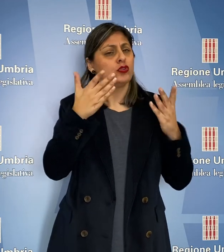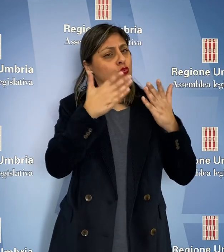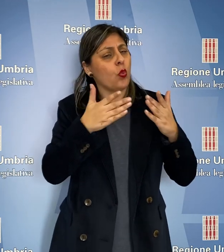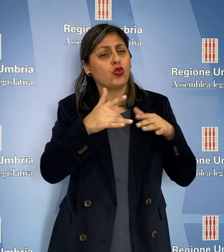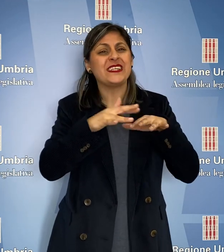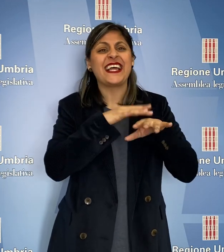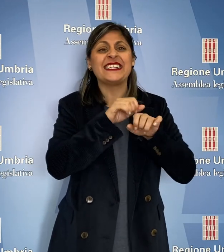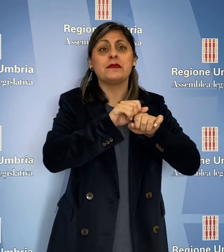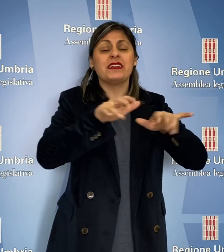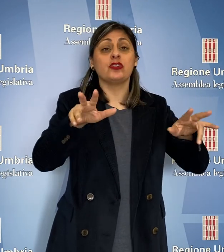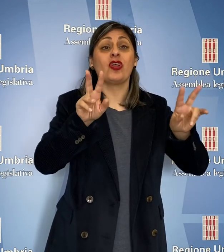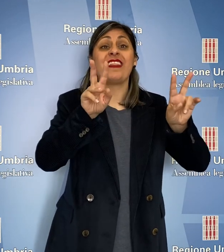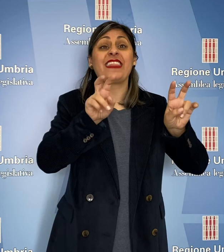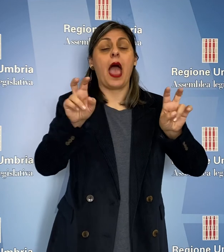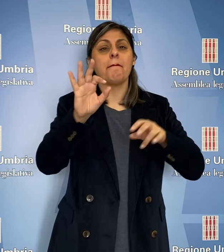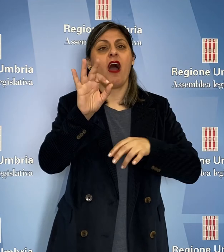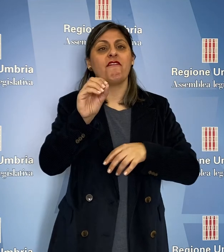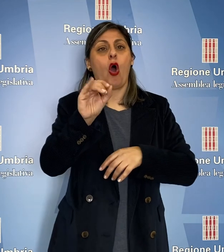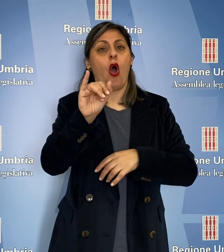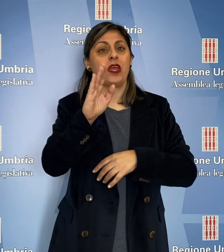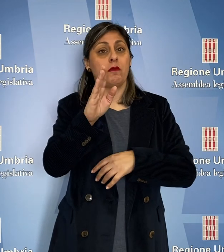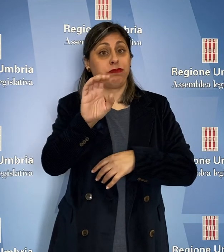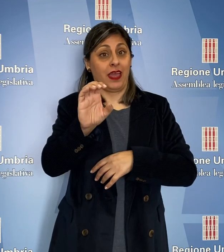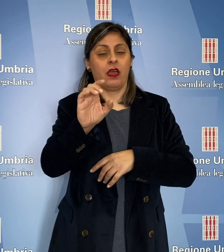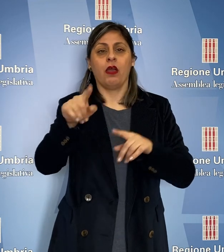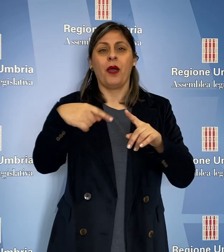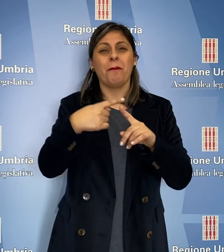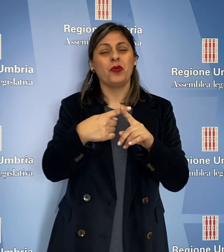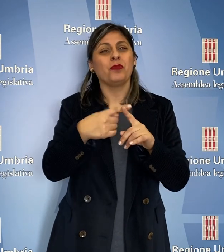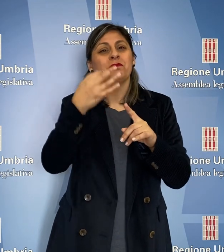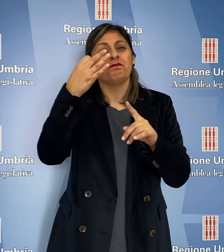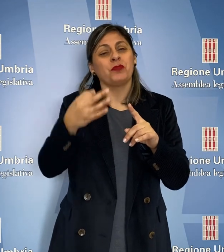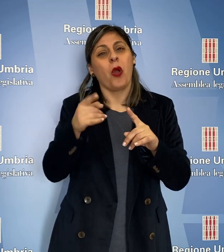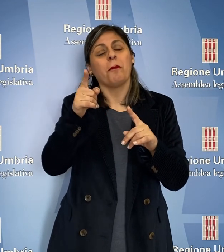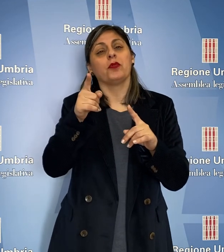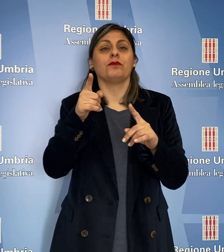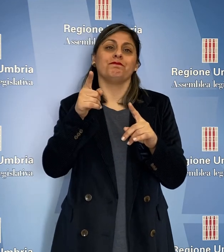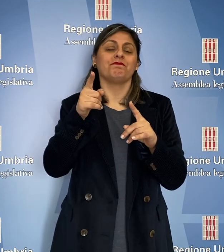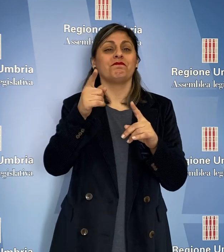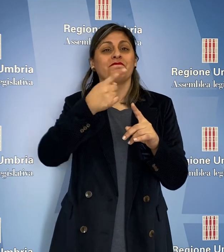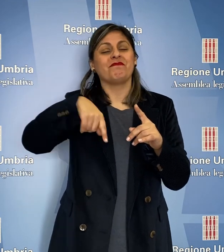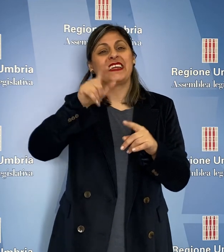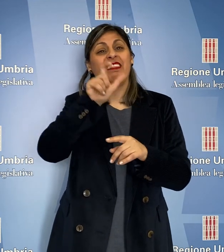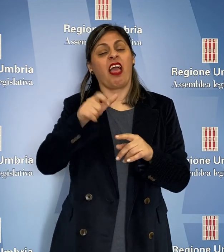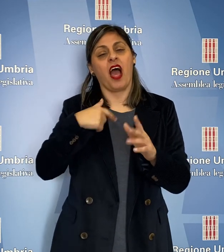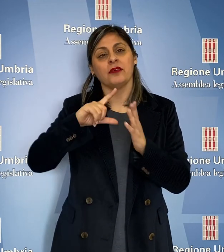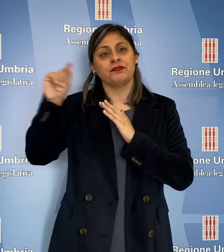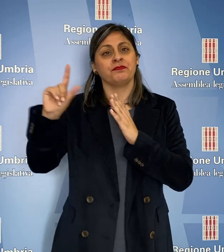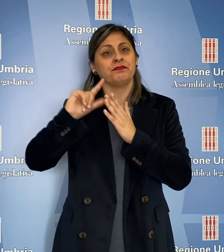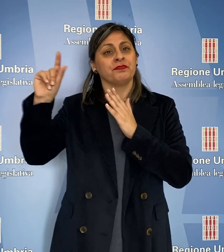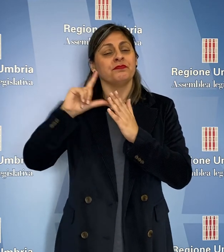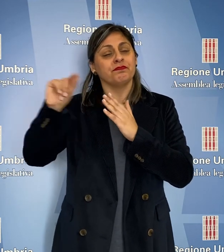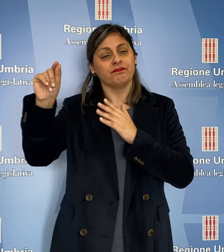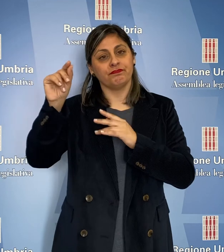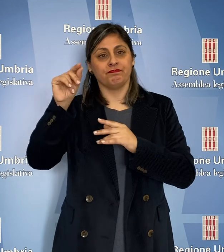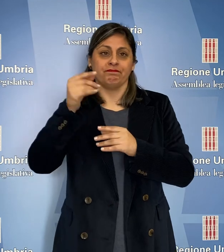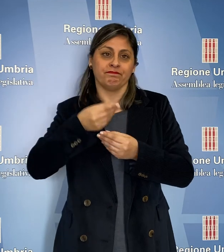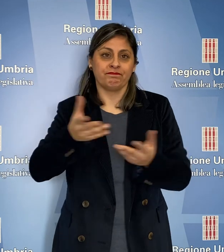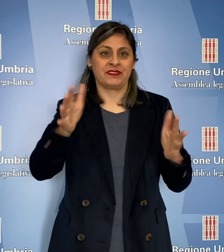studio e di sensibilizzazione sul tema delle foibe e del conseguente esodo dei numerosi nostri connazionali, ad